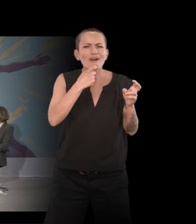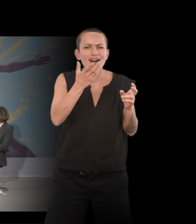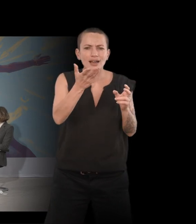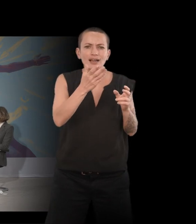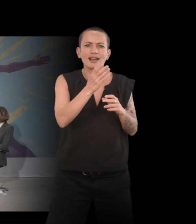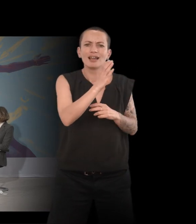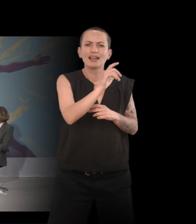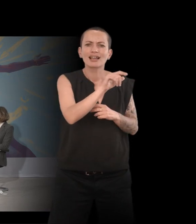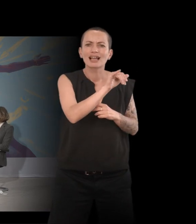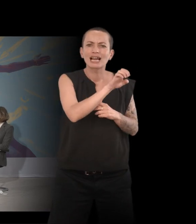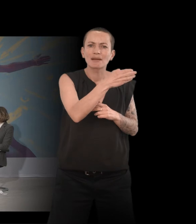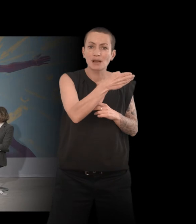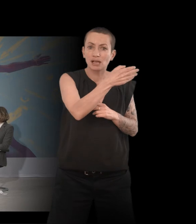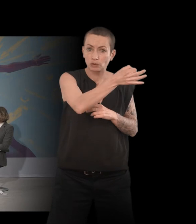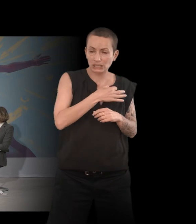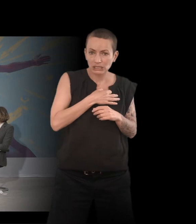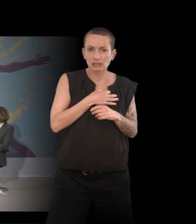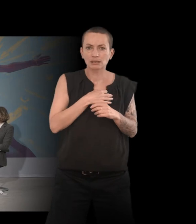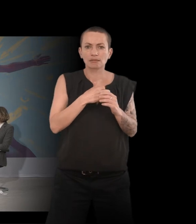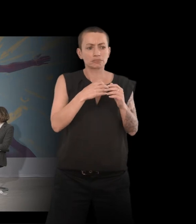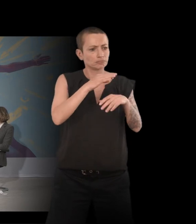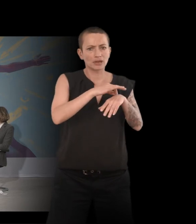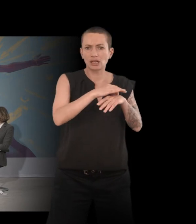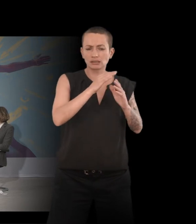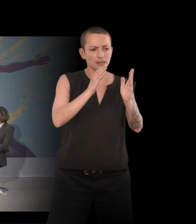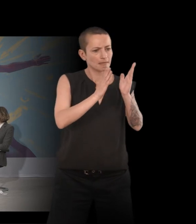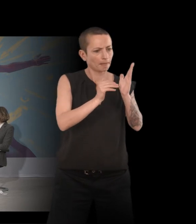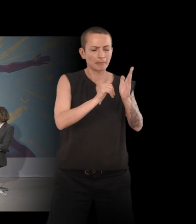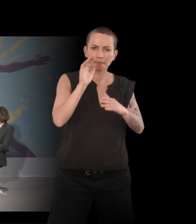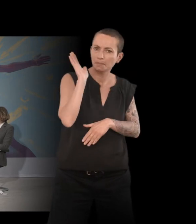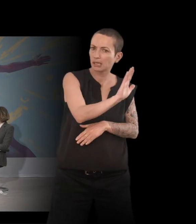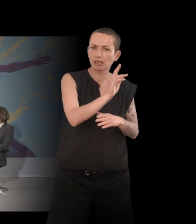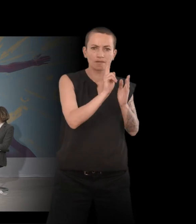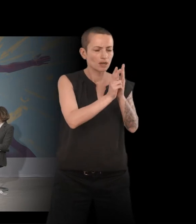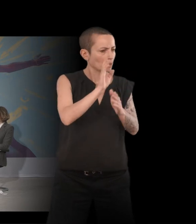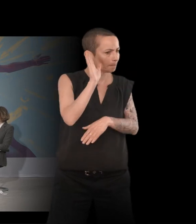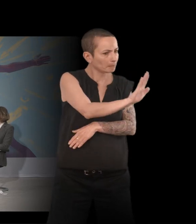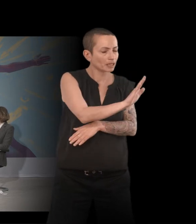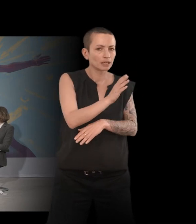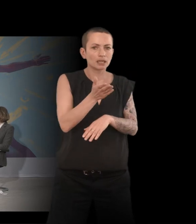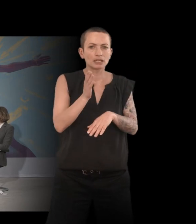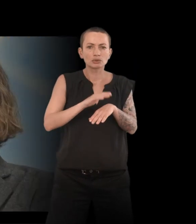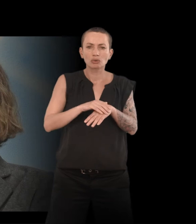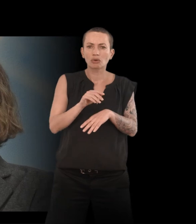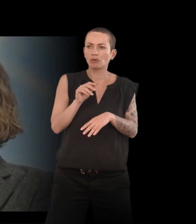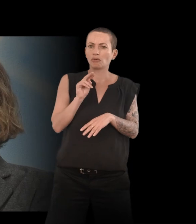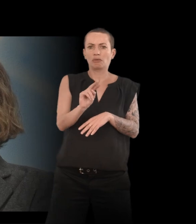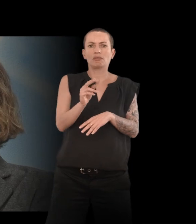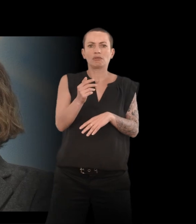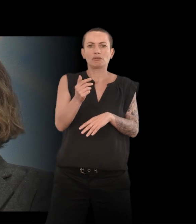Marin, dans votre livre, vous dites que la maladie a sa grammaire, son vocabulaire, et on se rend compte que vous êtes subitement... Vous avez entre les